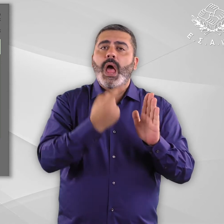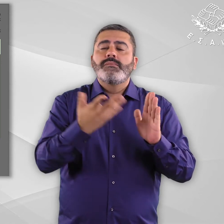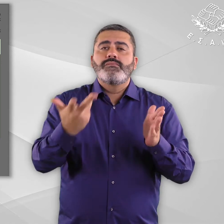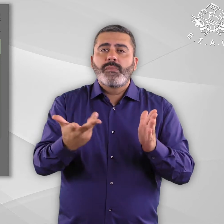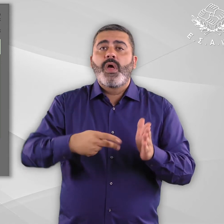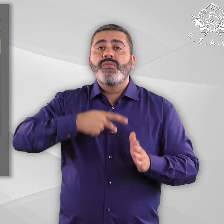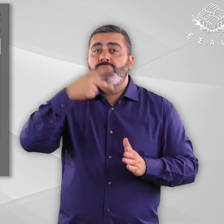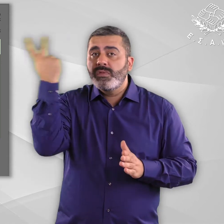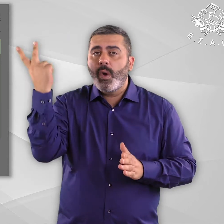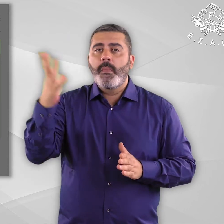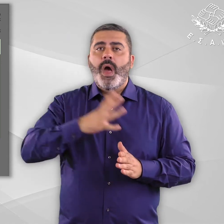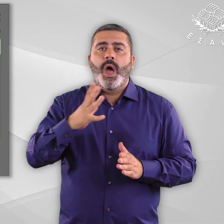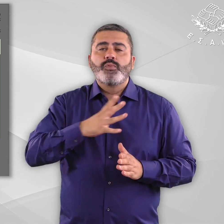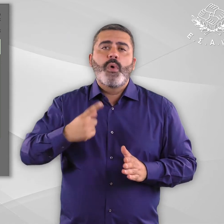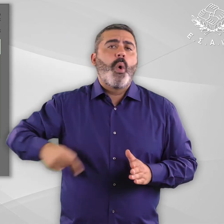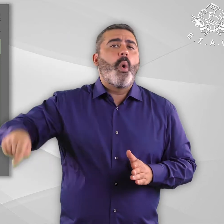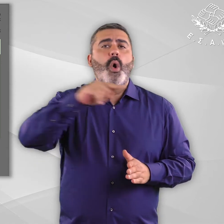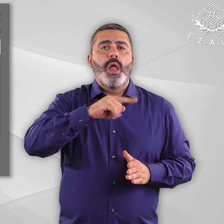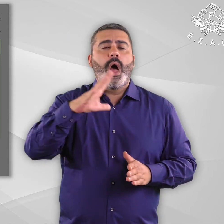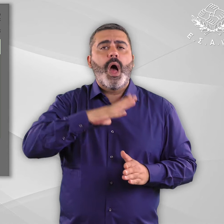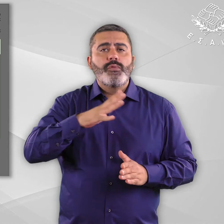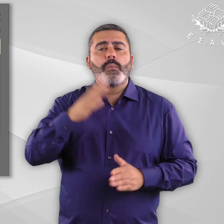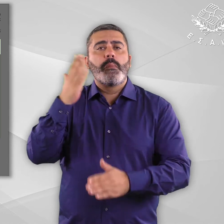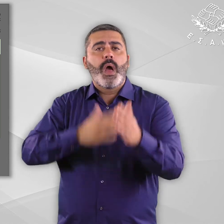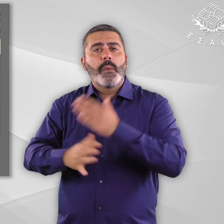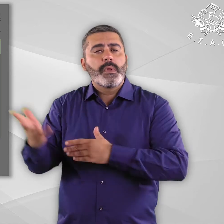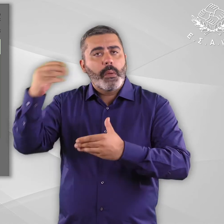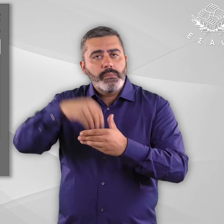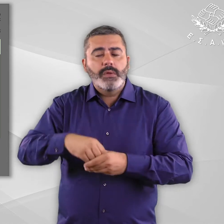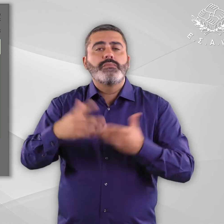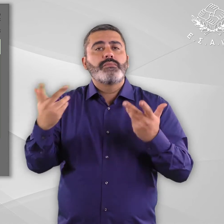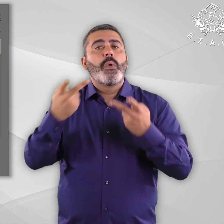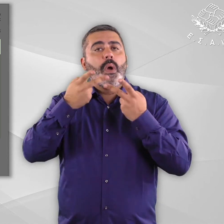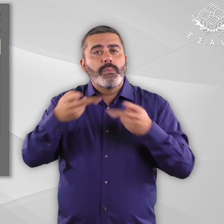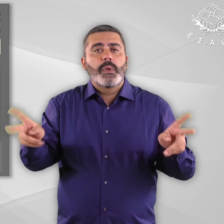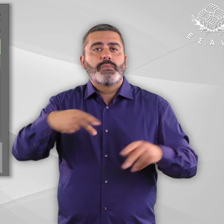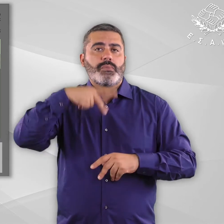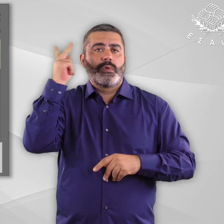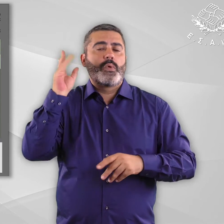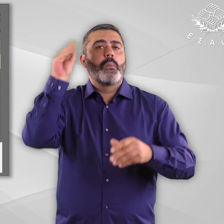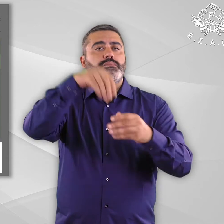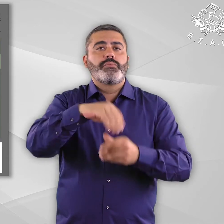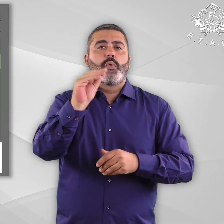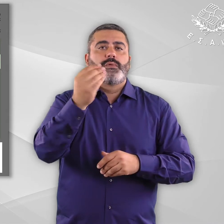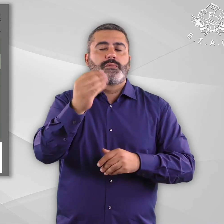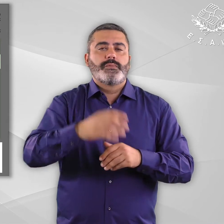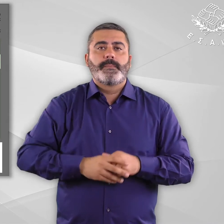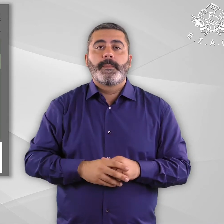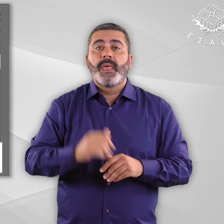δικαιώματος όλων των ατόμων και των ατόμων με αναπηρία να απολαμβάνουν τη συμμετοχή στον πολιτισμό. Πέρα από τις συνταγματικές προβλέψεις